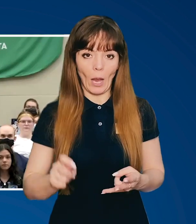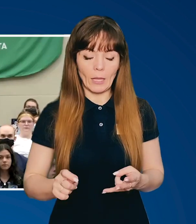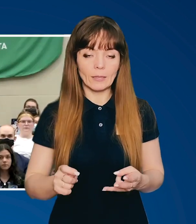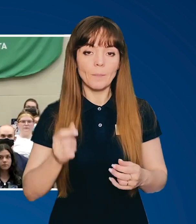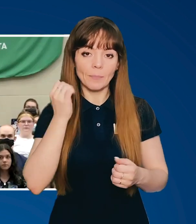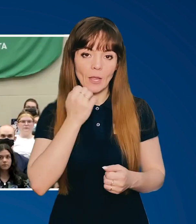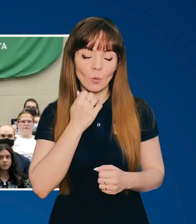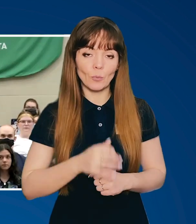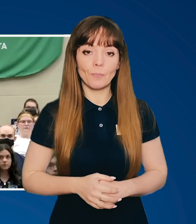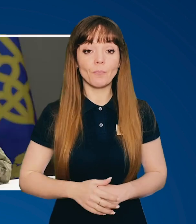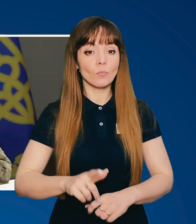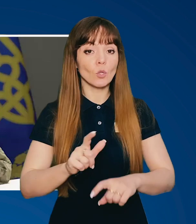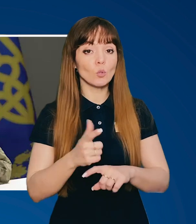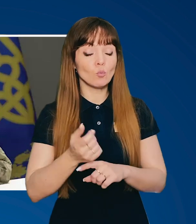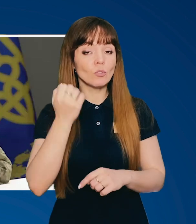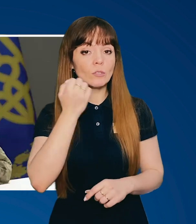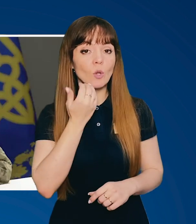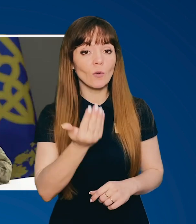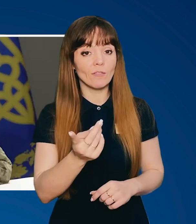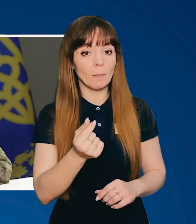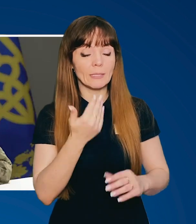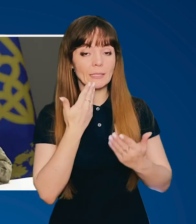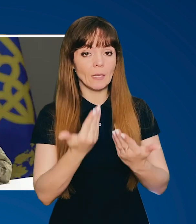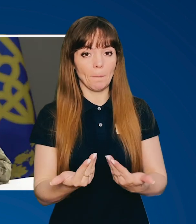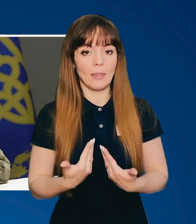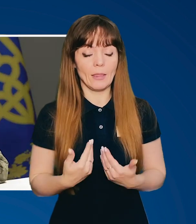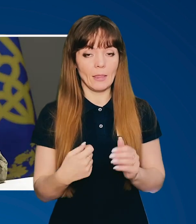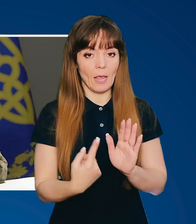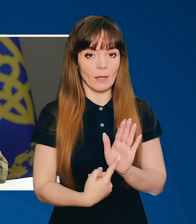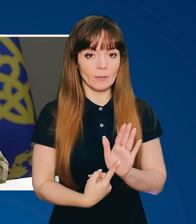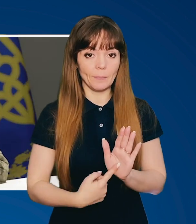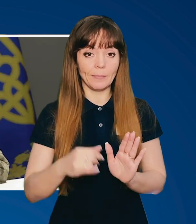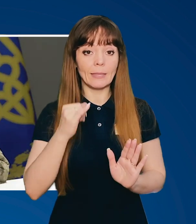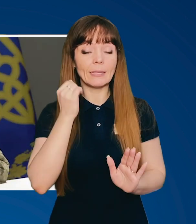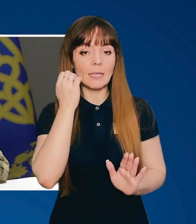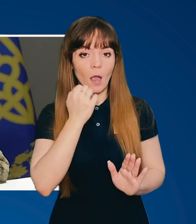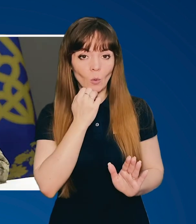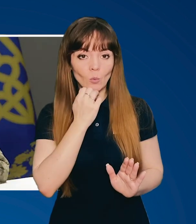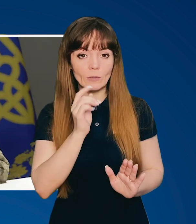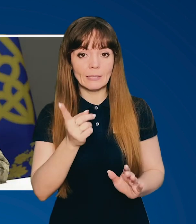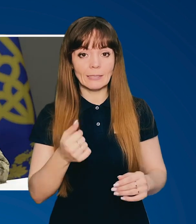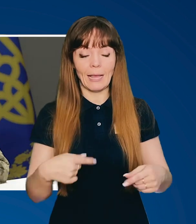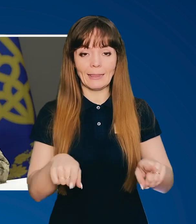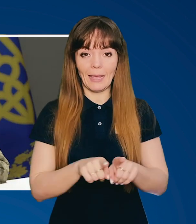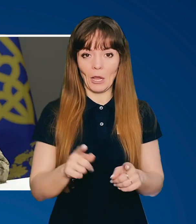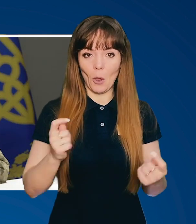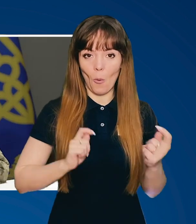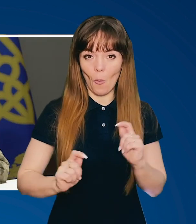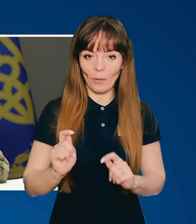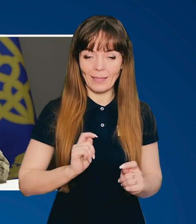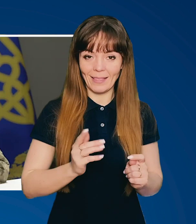України. Дякую. Дуже дякую вам за запитання. І дякую за такий одяг.